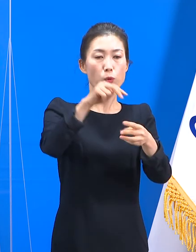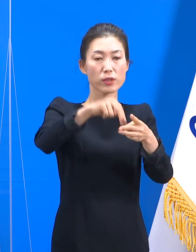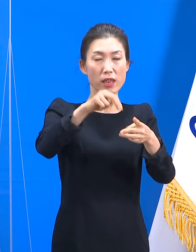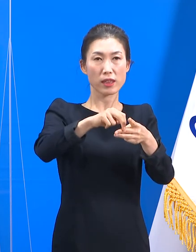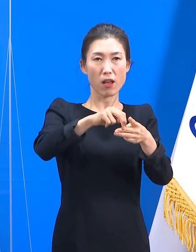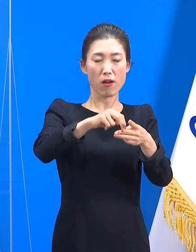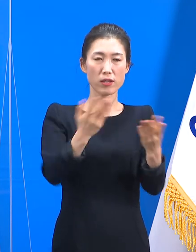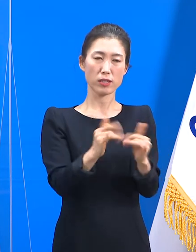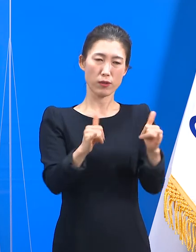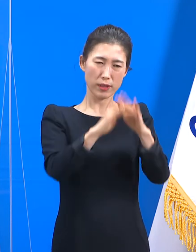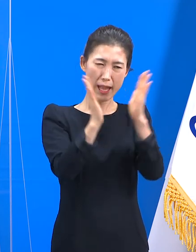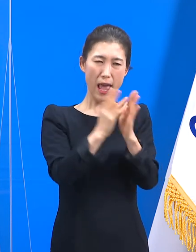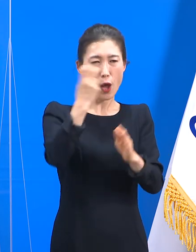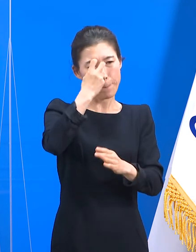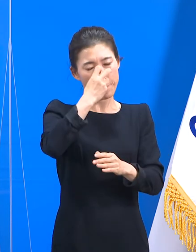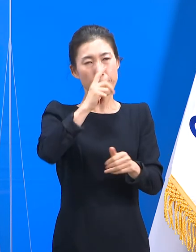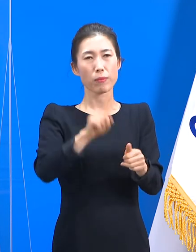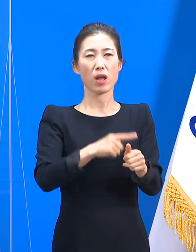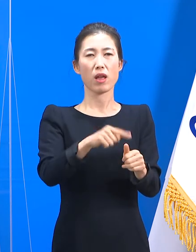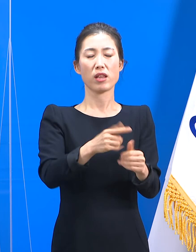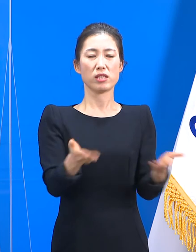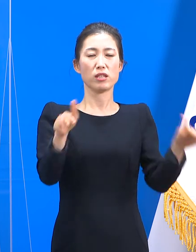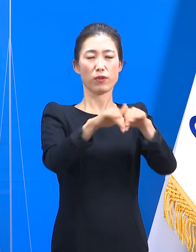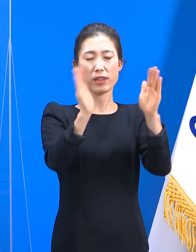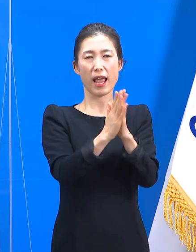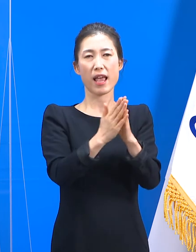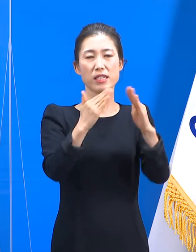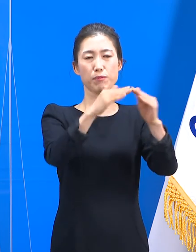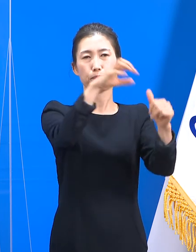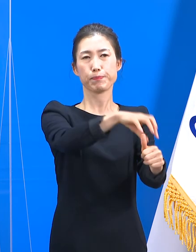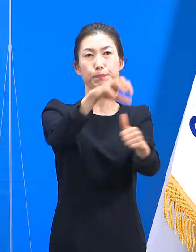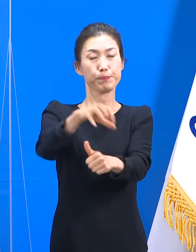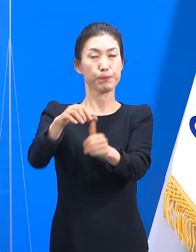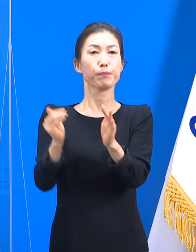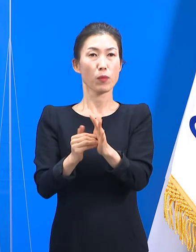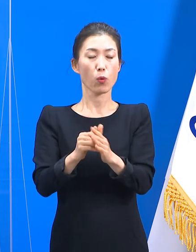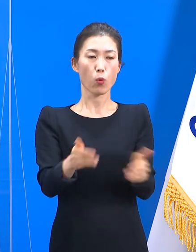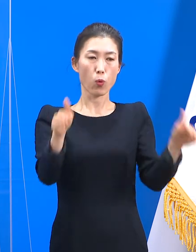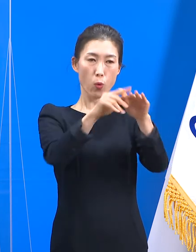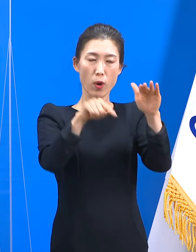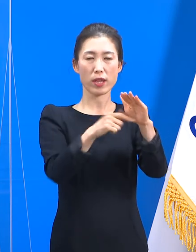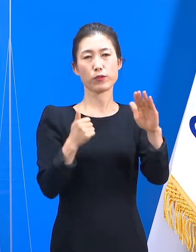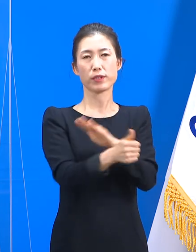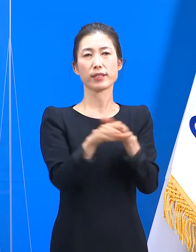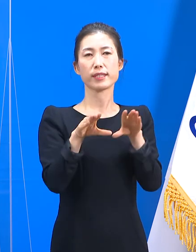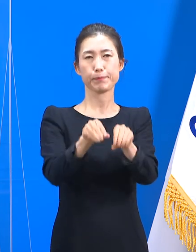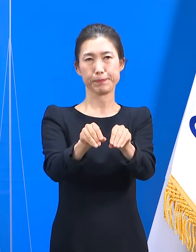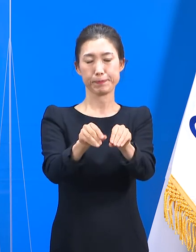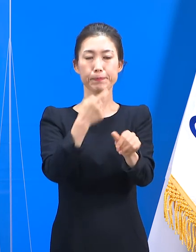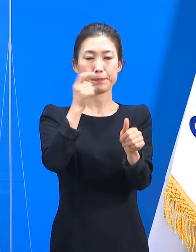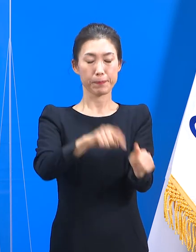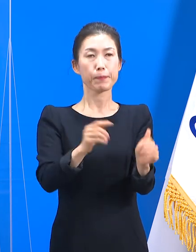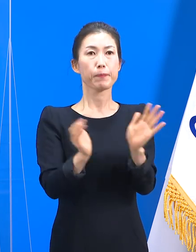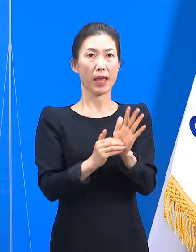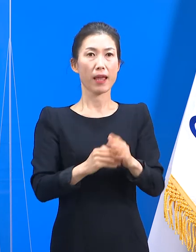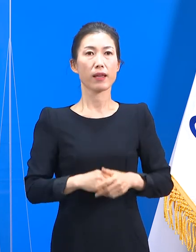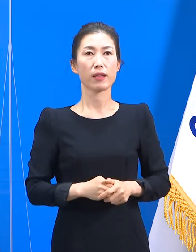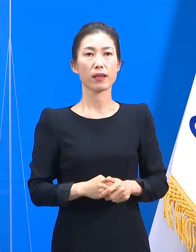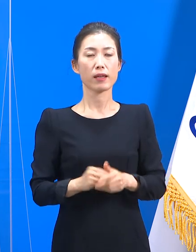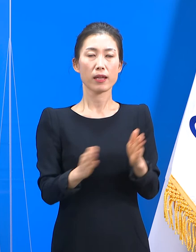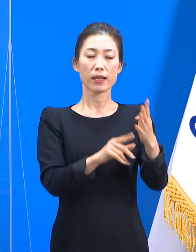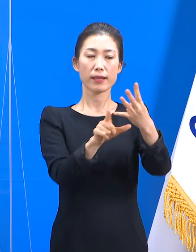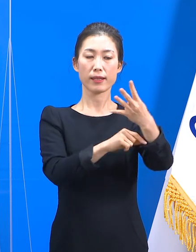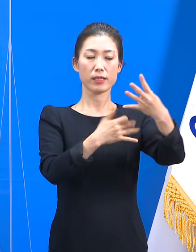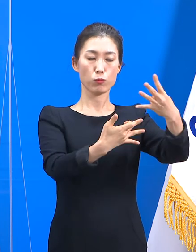전수검사 후 전원 자가격리 조치하고 해당 시설에 대해서 출입금지 명령을 내렸습니다. 4월